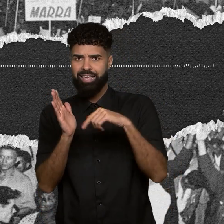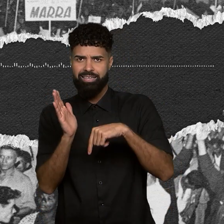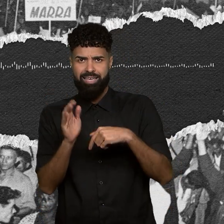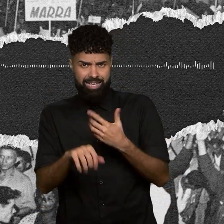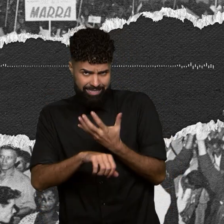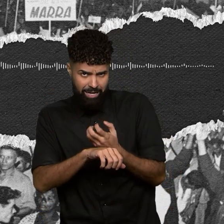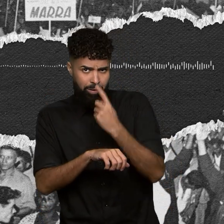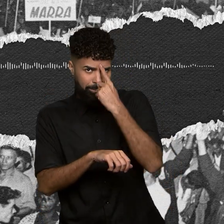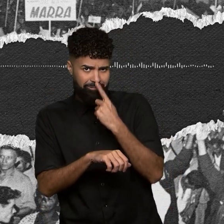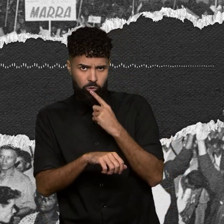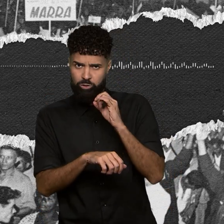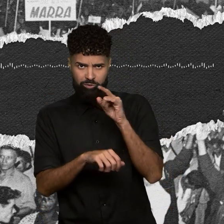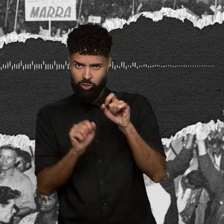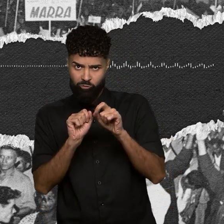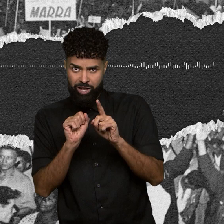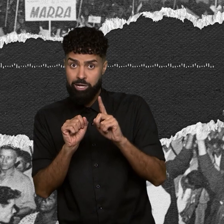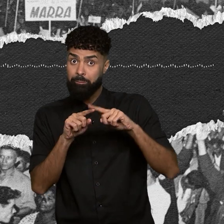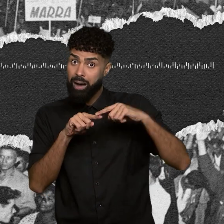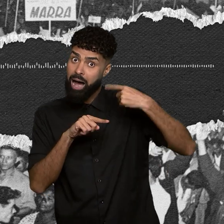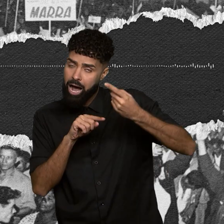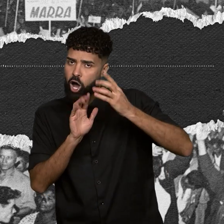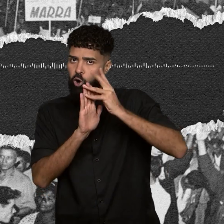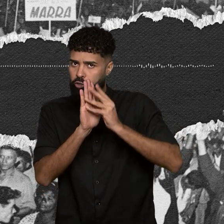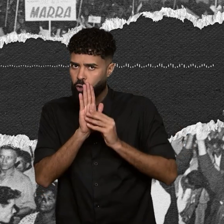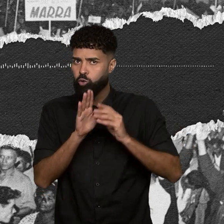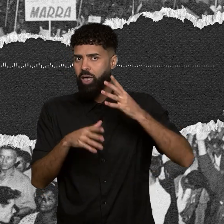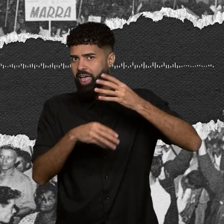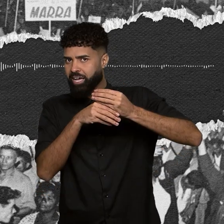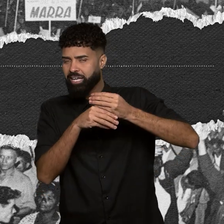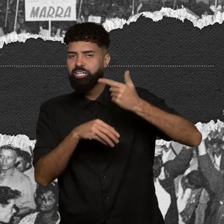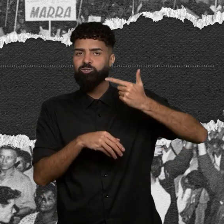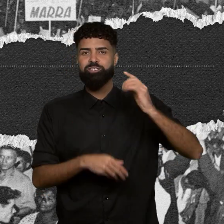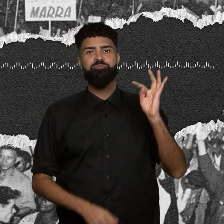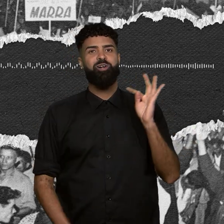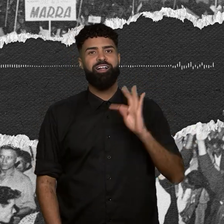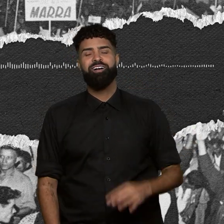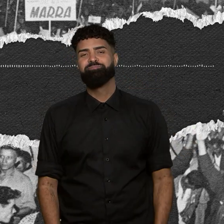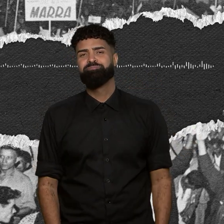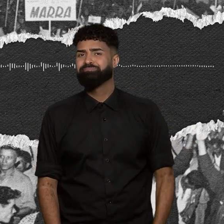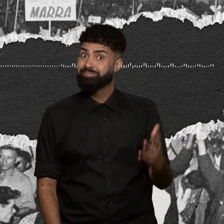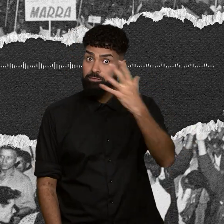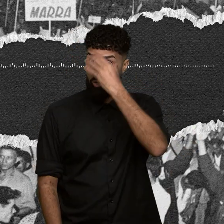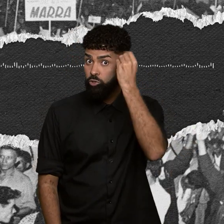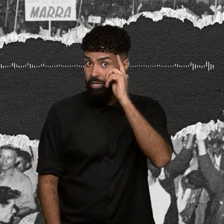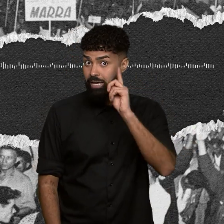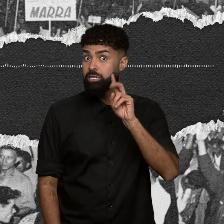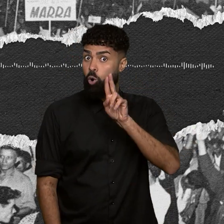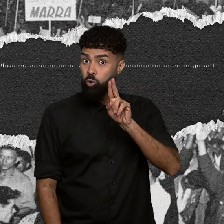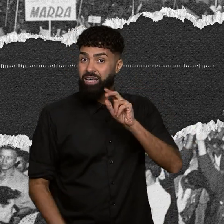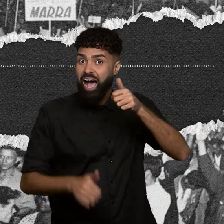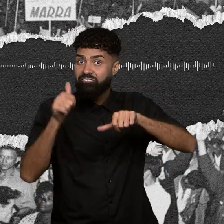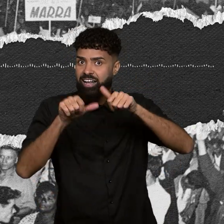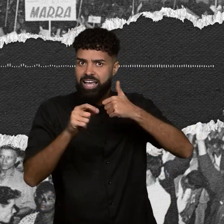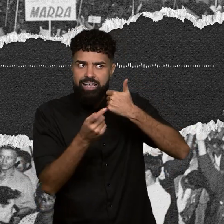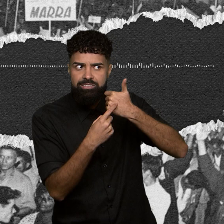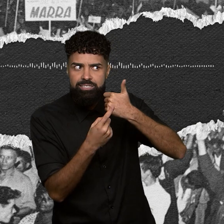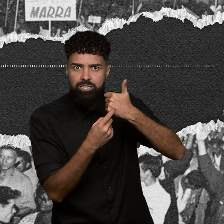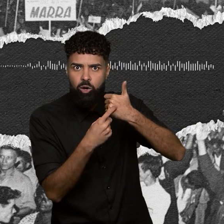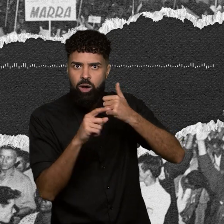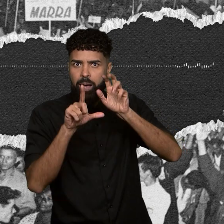se não fez isso até agora para não perder o conteúdo extra e a segunda temporada. E não esquece de usar a ferramenta de avaliação da plataforma se você gostou do